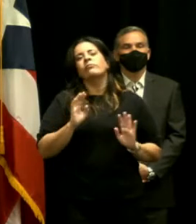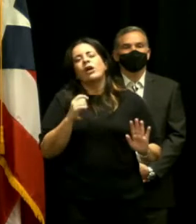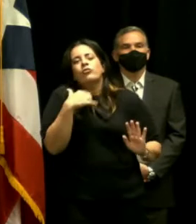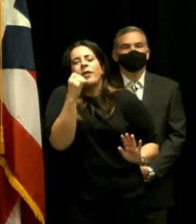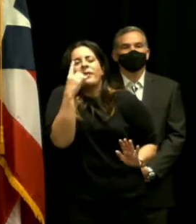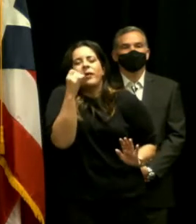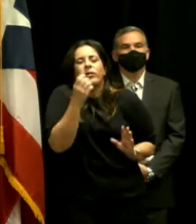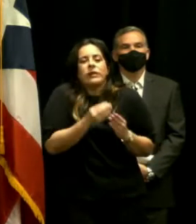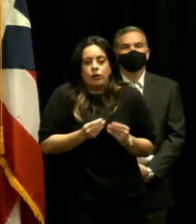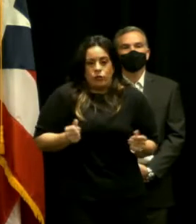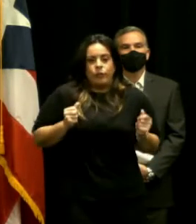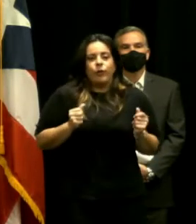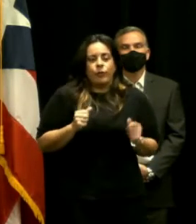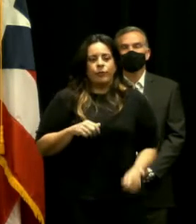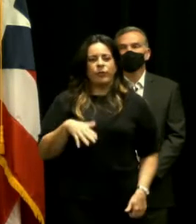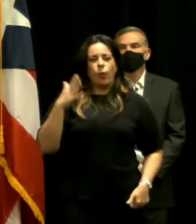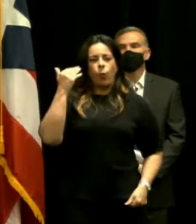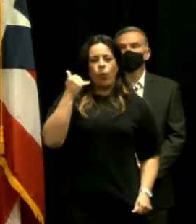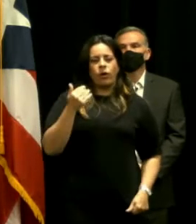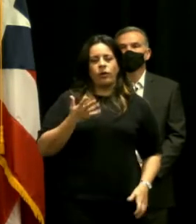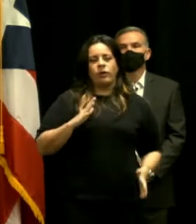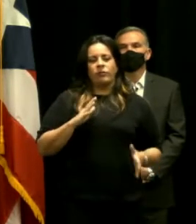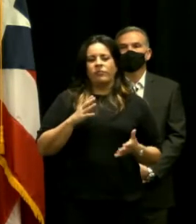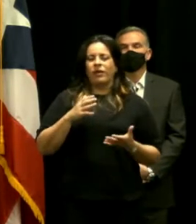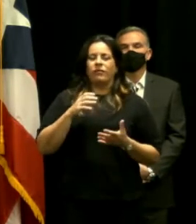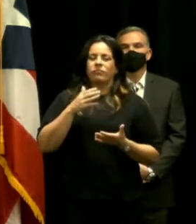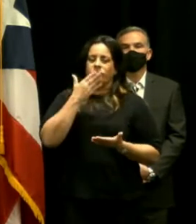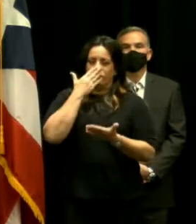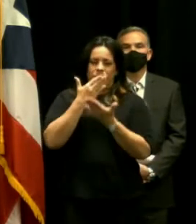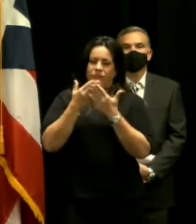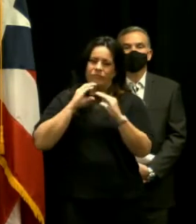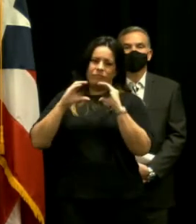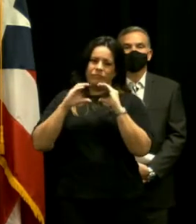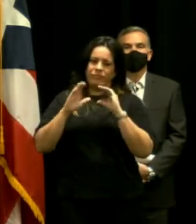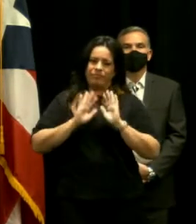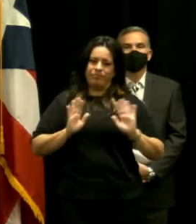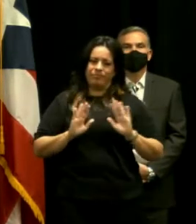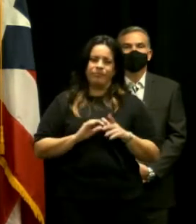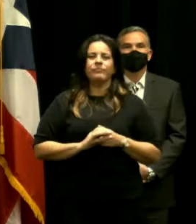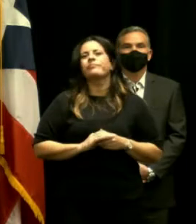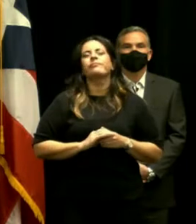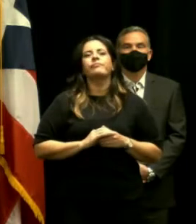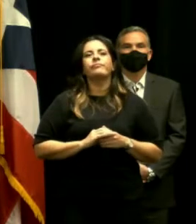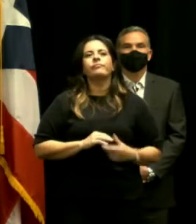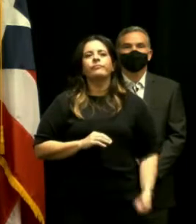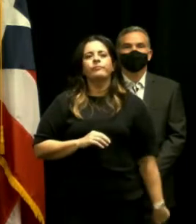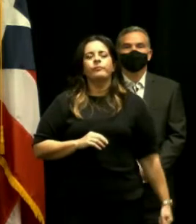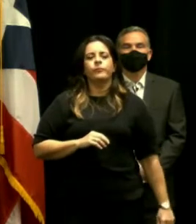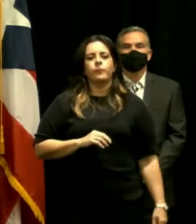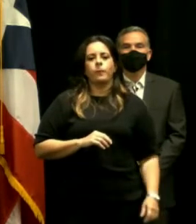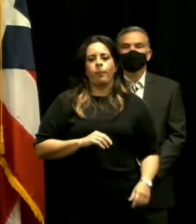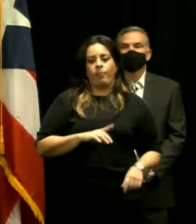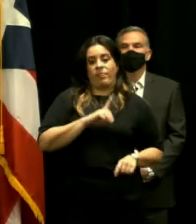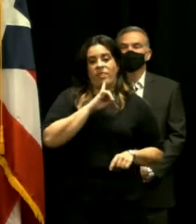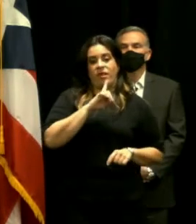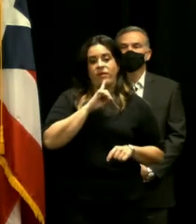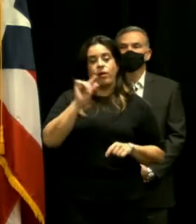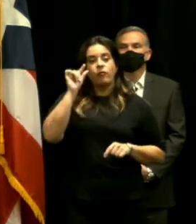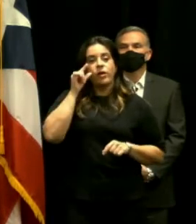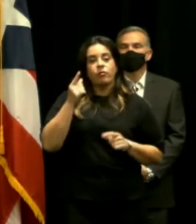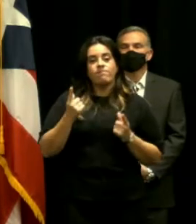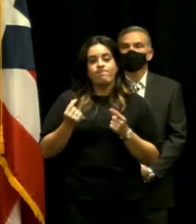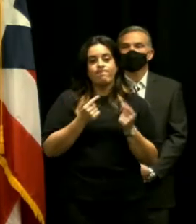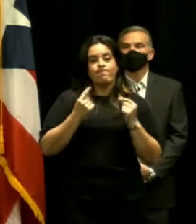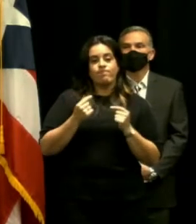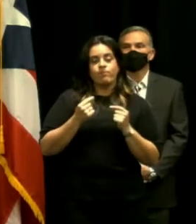se resolvió porque es que fue mala comunicación porque realmente aquí lo que hizo el gobierno a